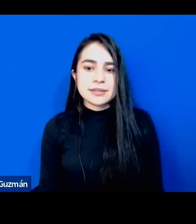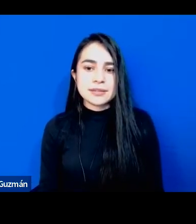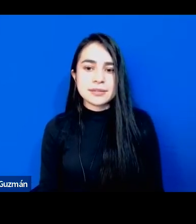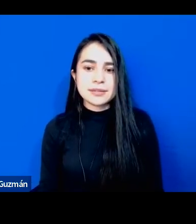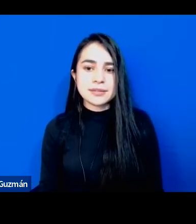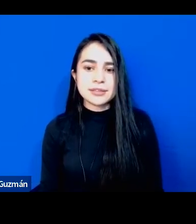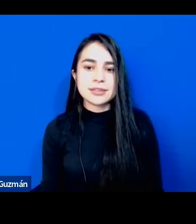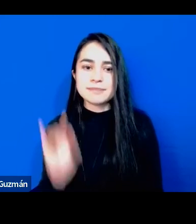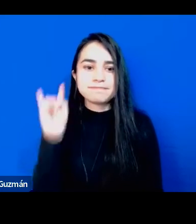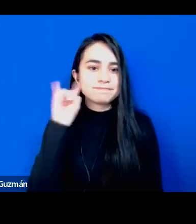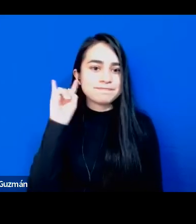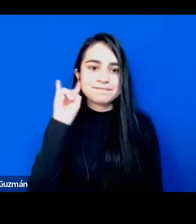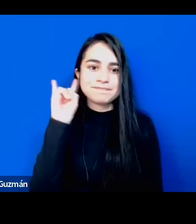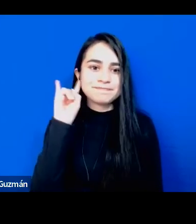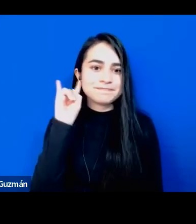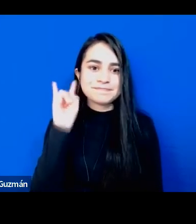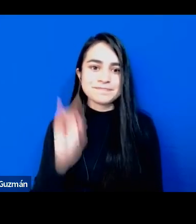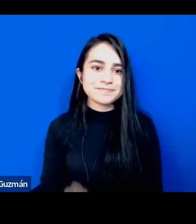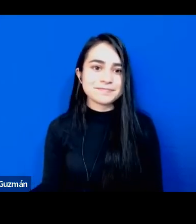No te escuchamos.